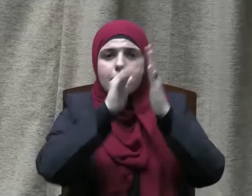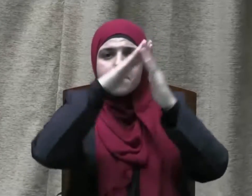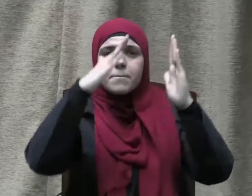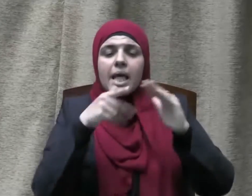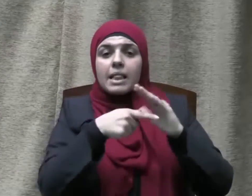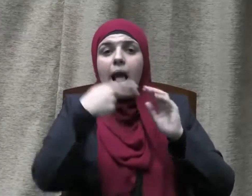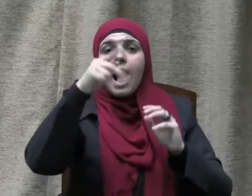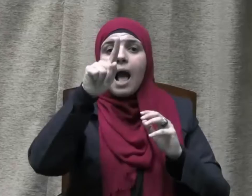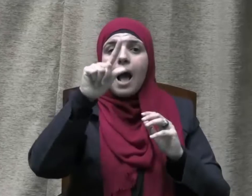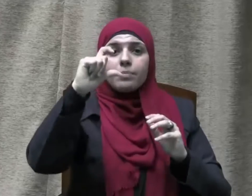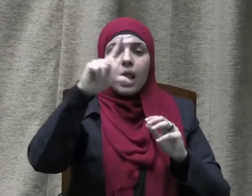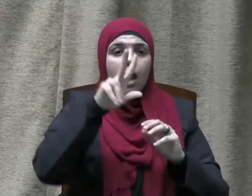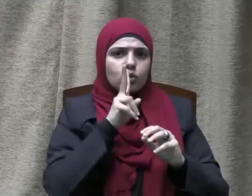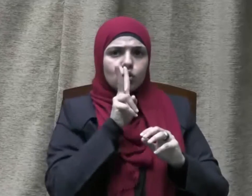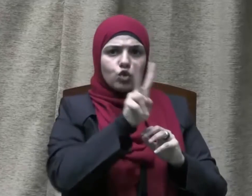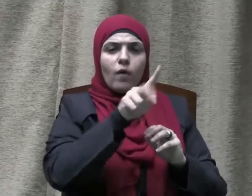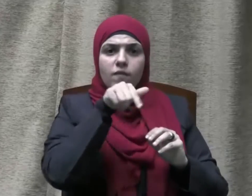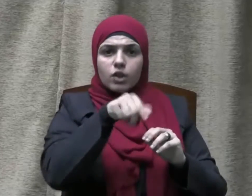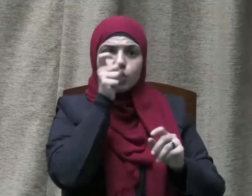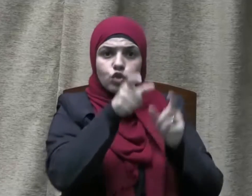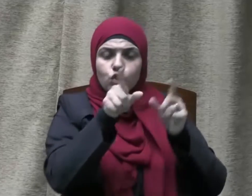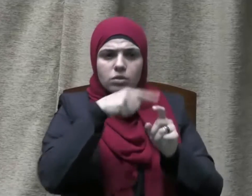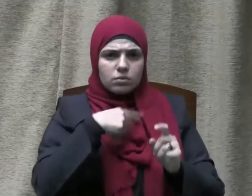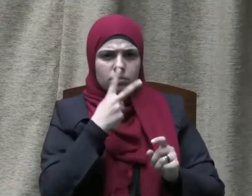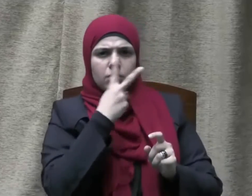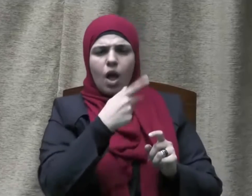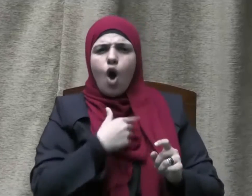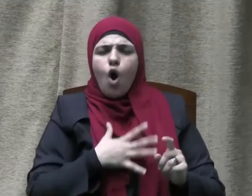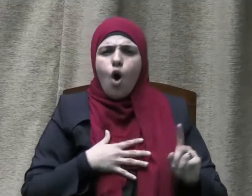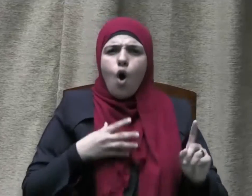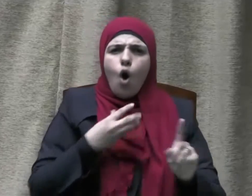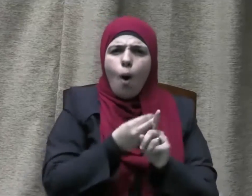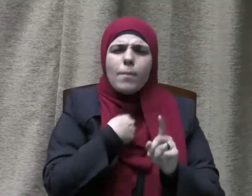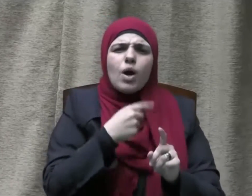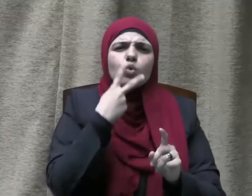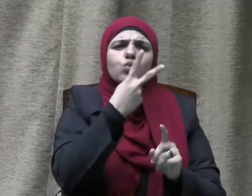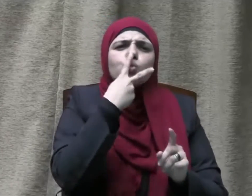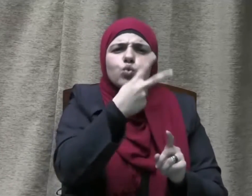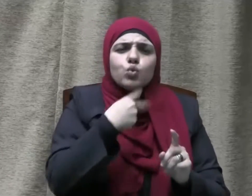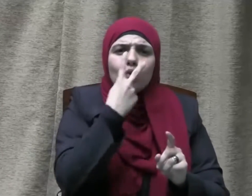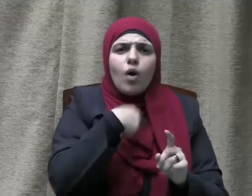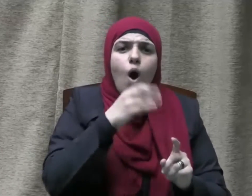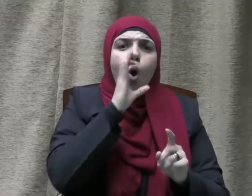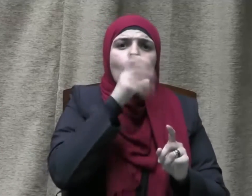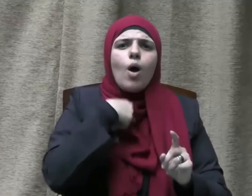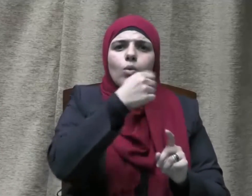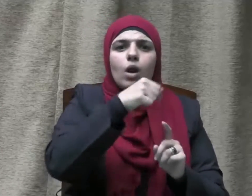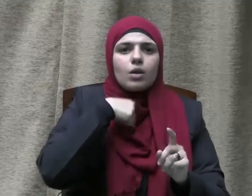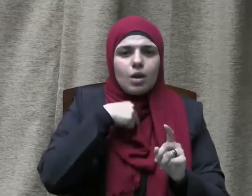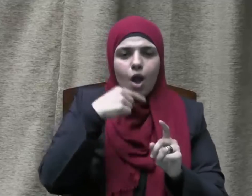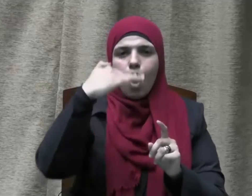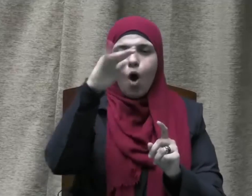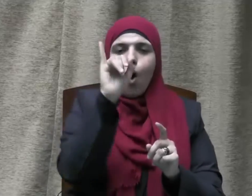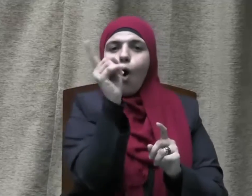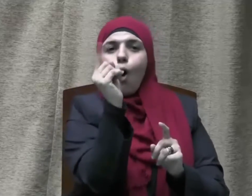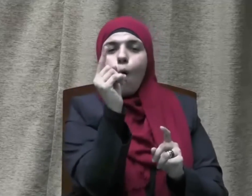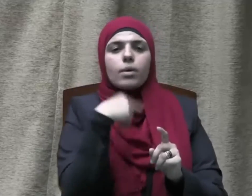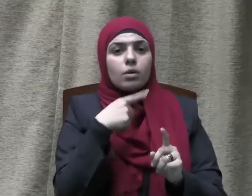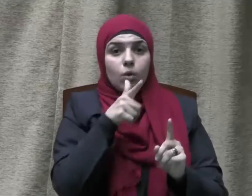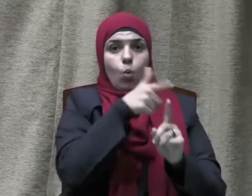جدعان حلفا ما أحب أن لي به حمر النعم ولو أدعى